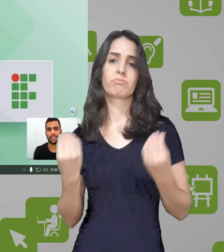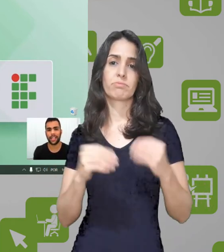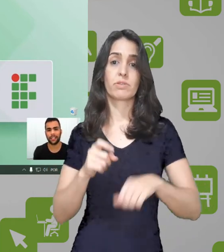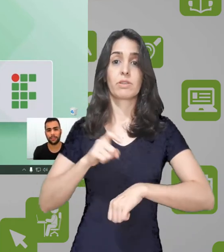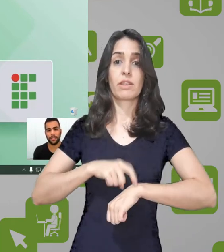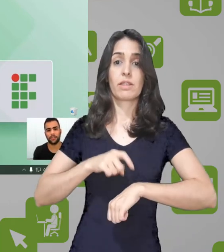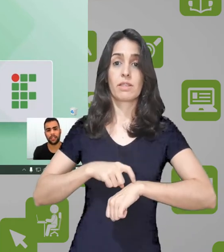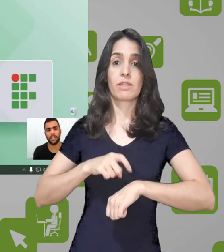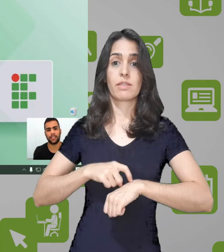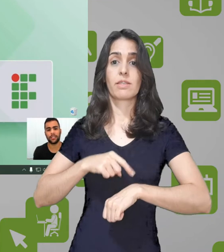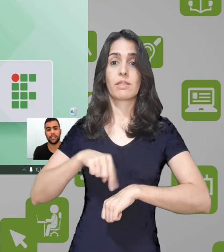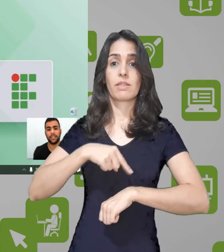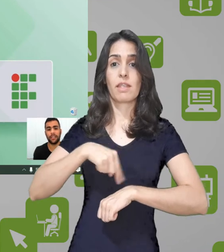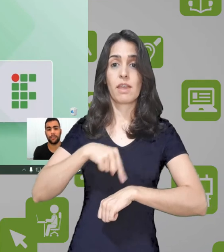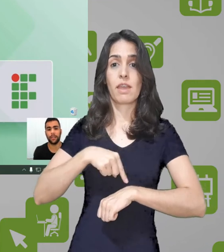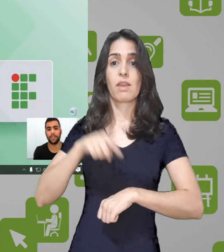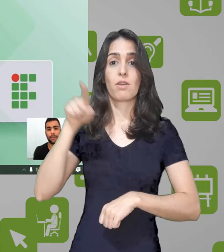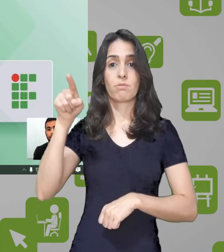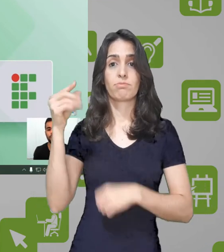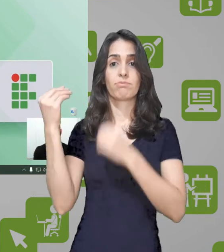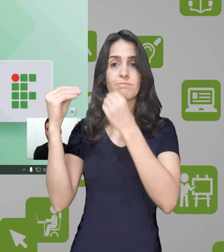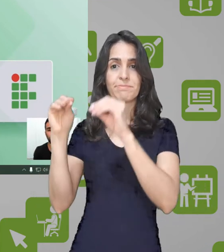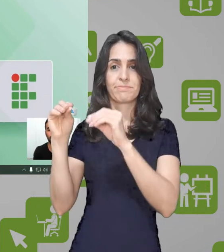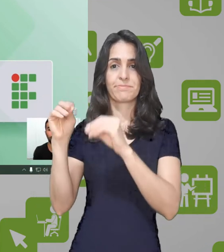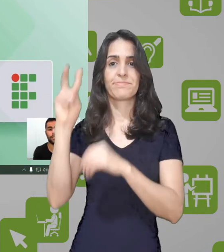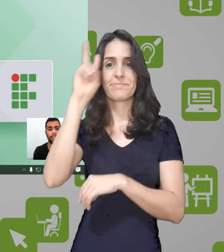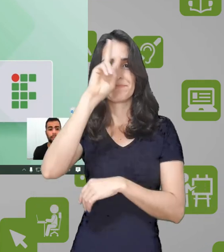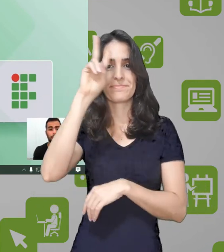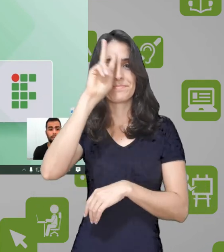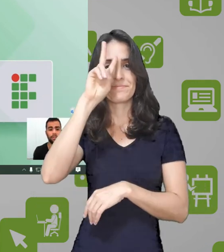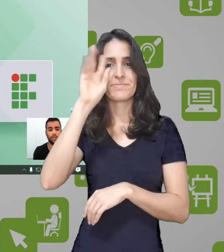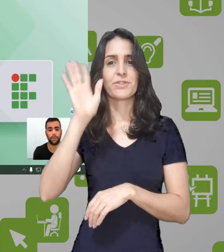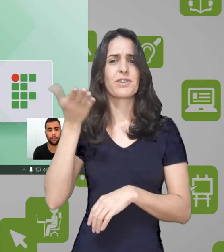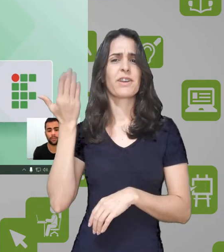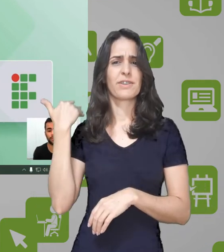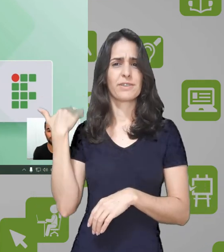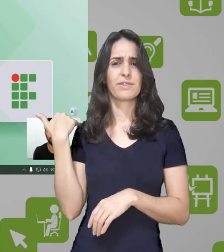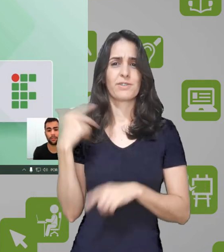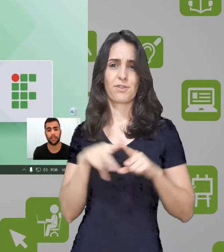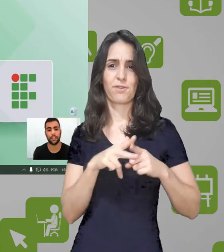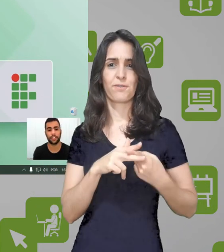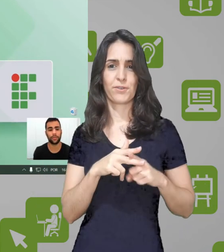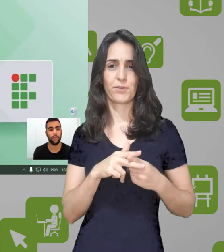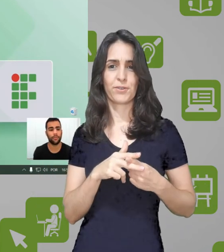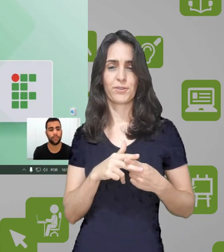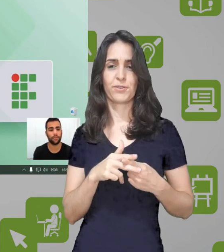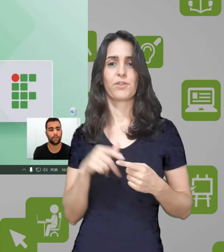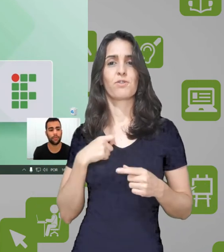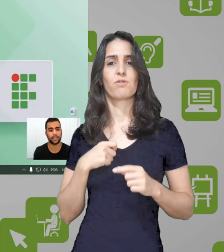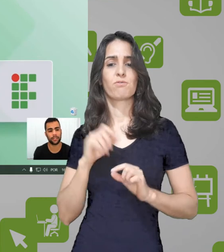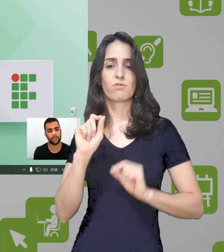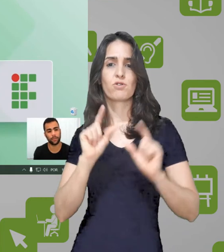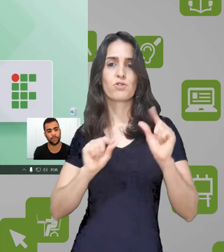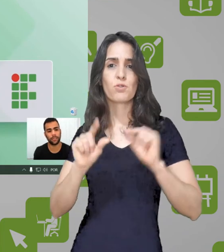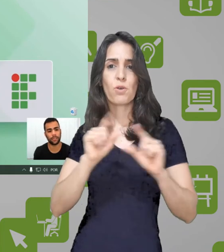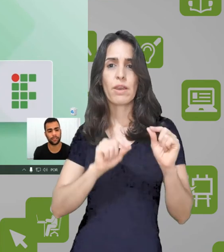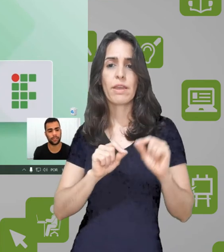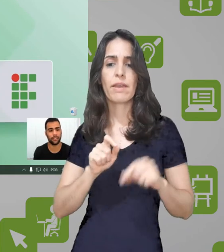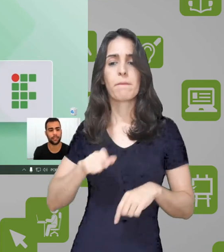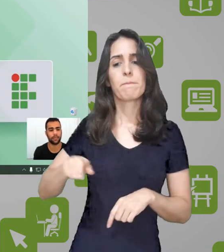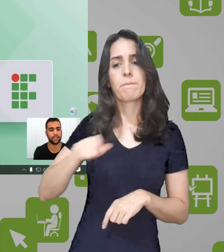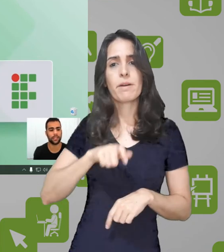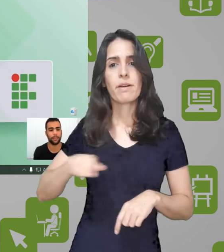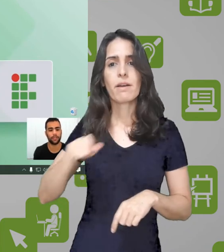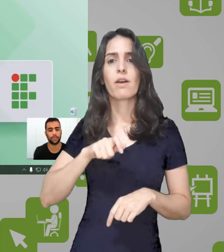incluir as teclas pressionadas e também o temporizador. Lembre que no menu de sobreposição, a gente configurou essas opções.